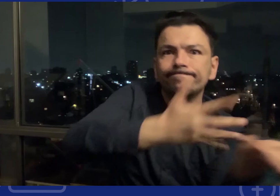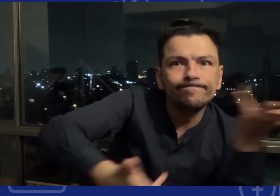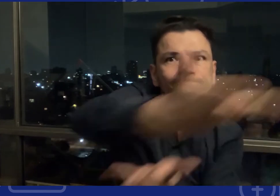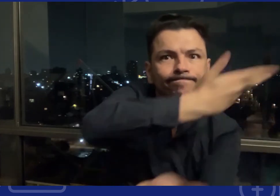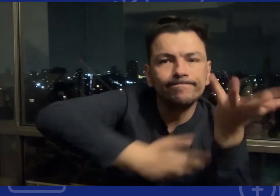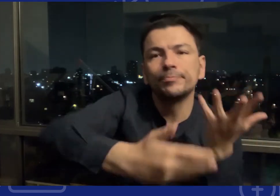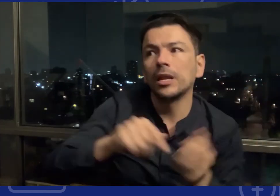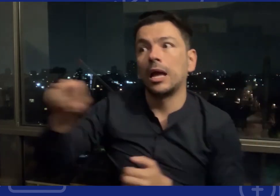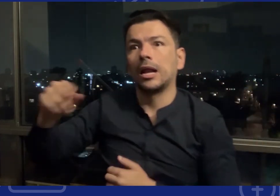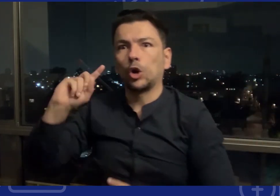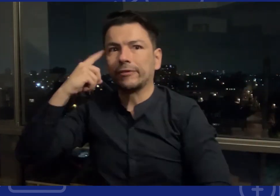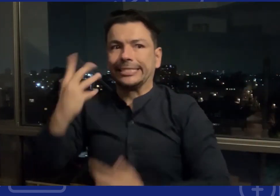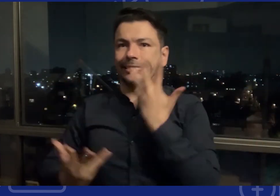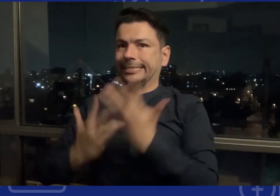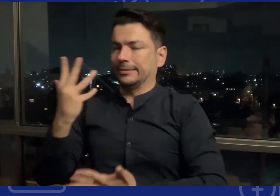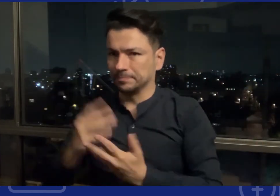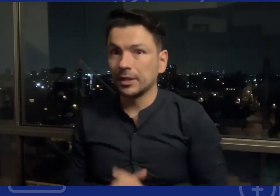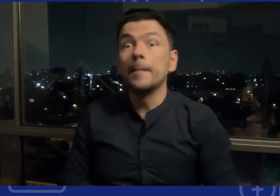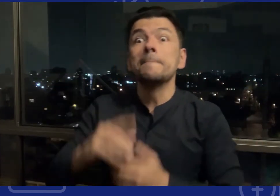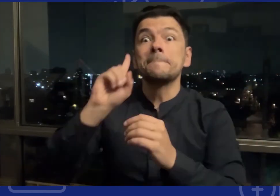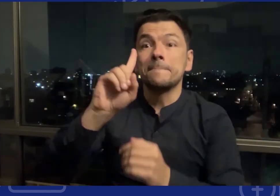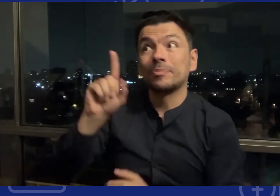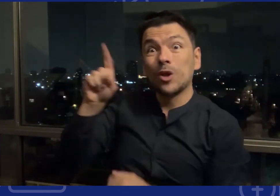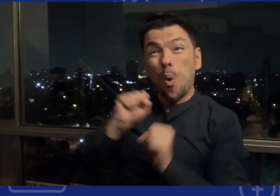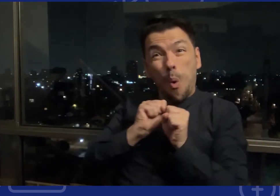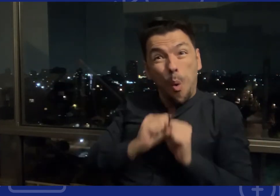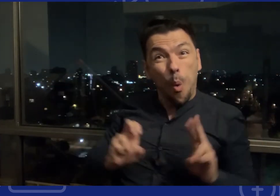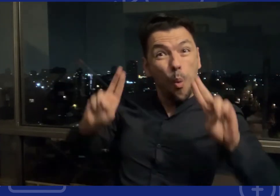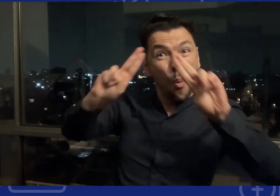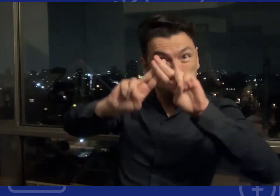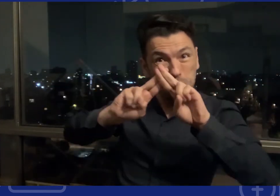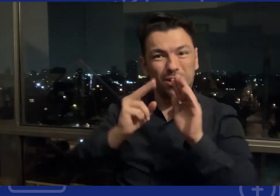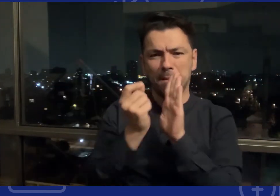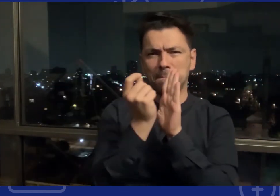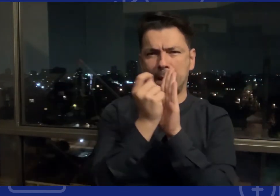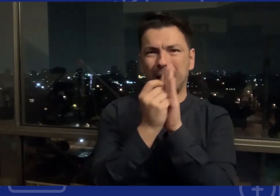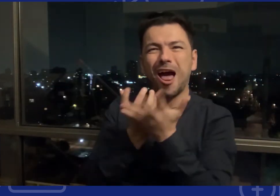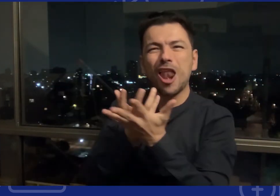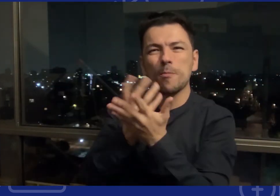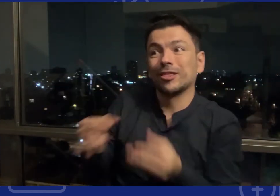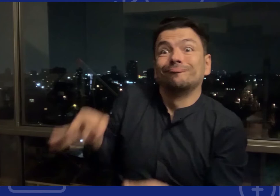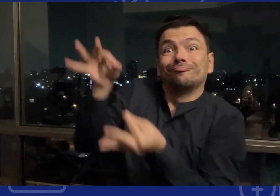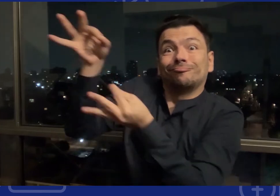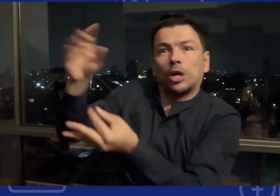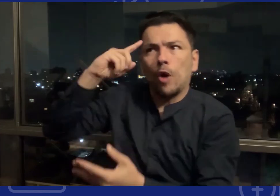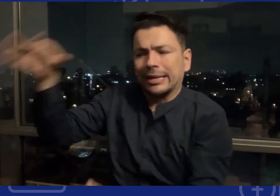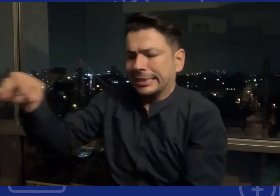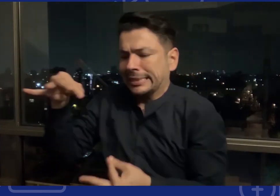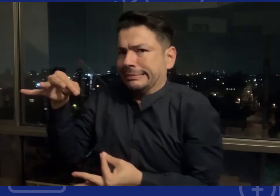participación y representatividad de los grupos interesados en Naciones Unidas se entrega estas recomendaciones